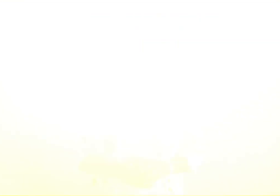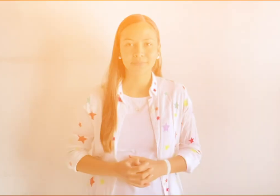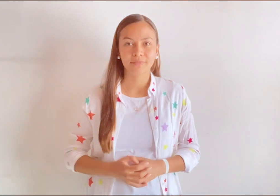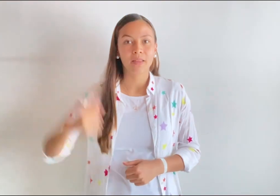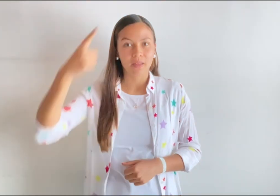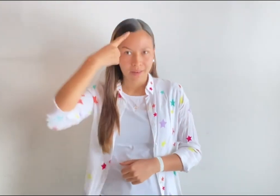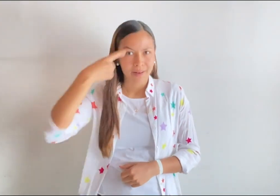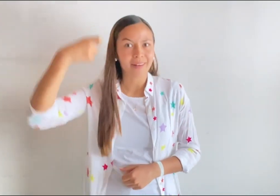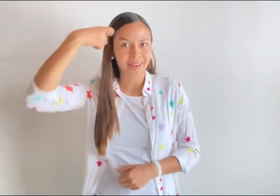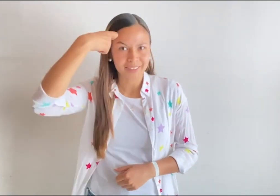Audaces